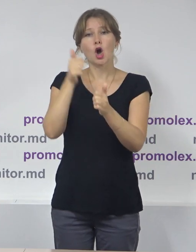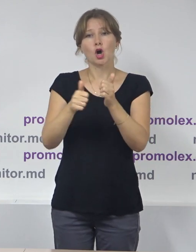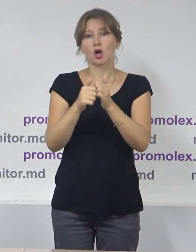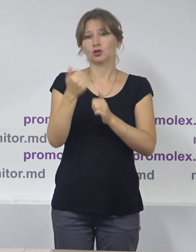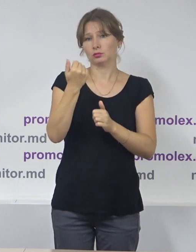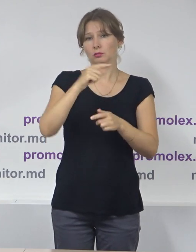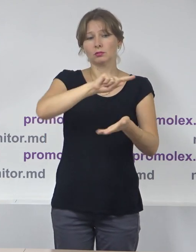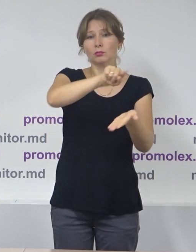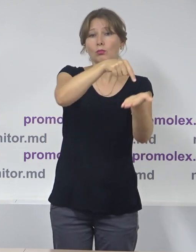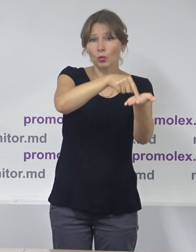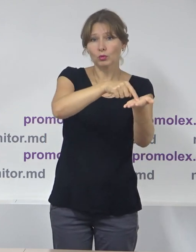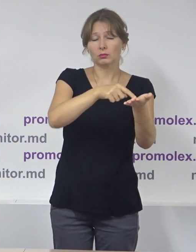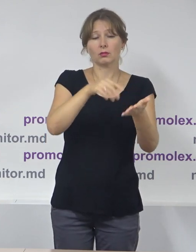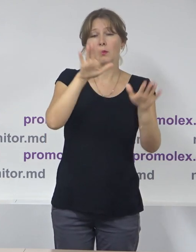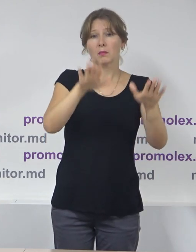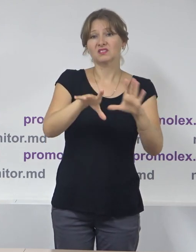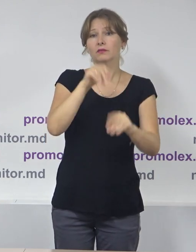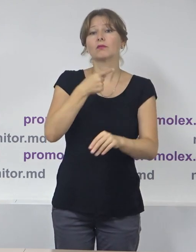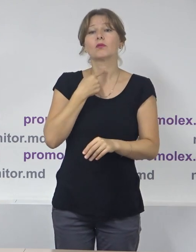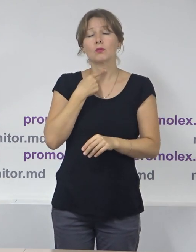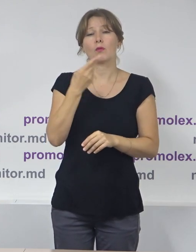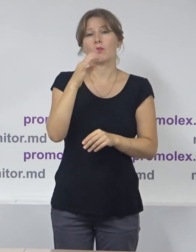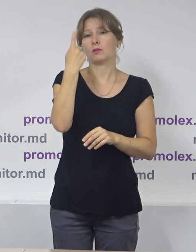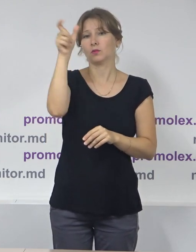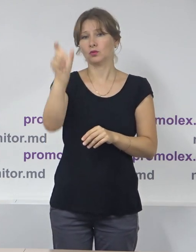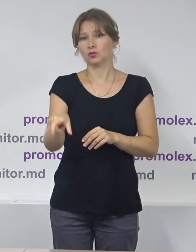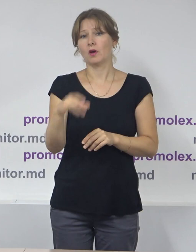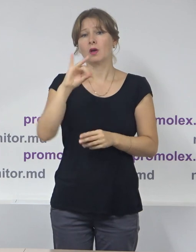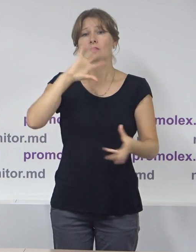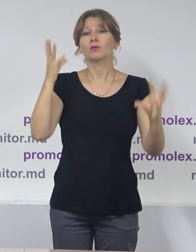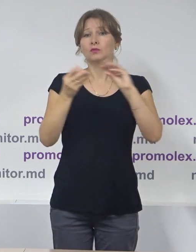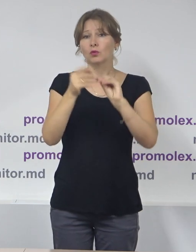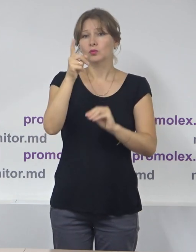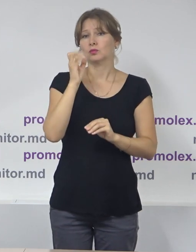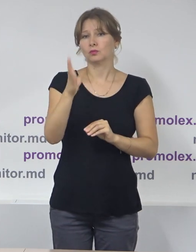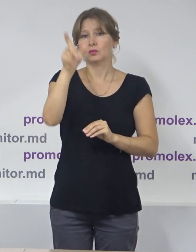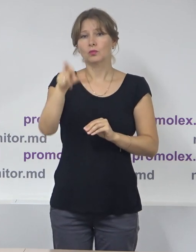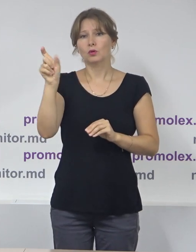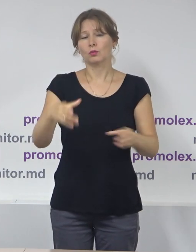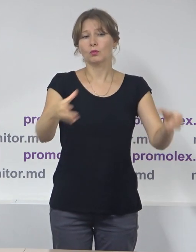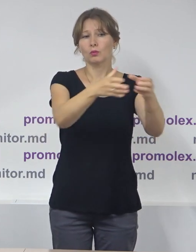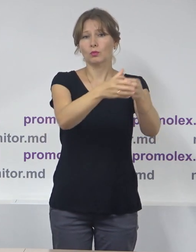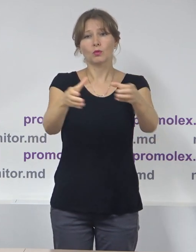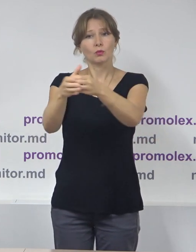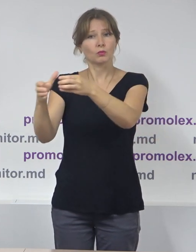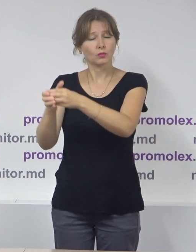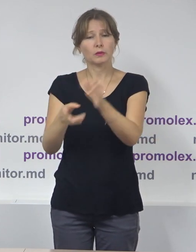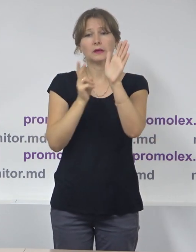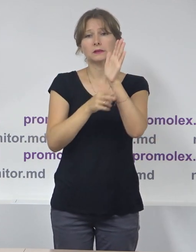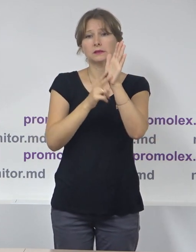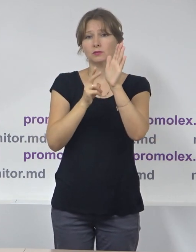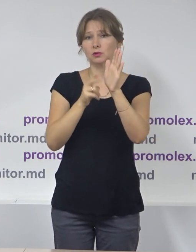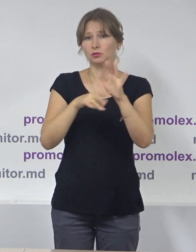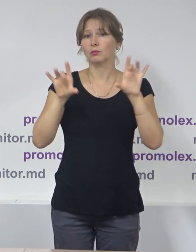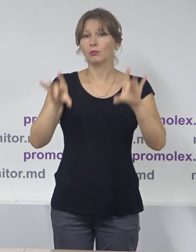persoană. De asemenea, vom avea 140 de observatori grupați în 70 de echipi mobile care vor